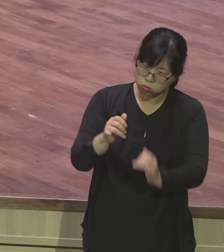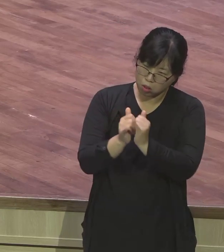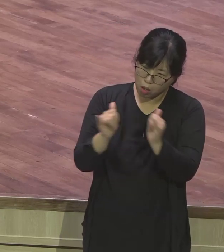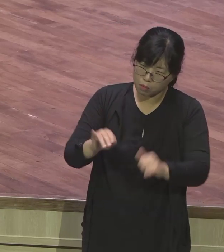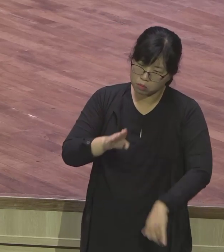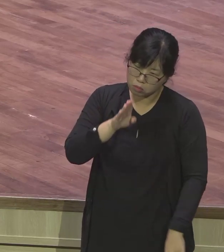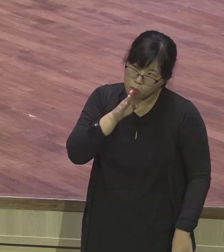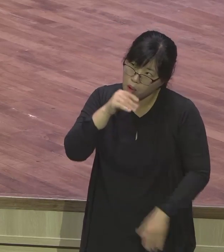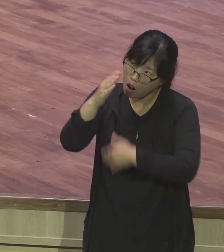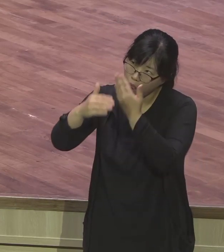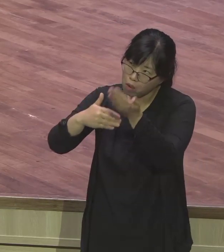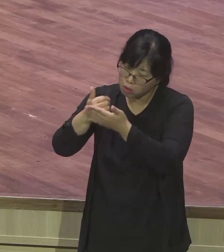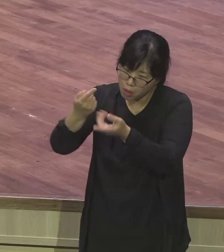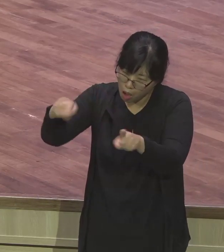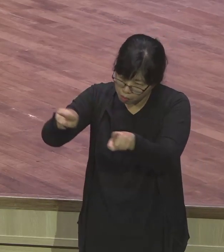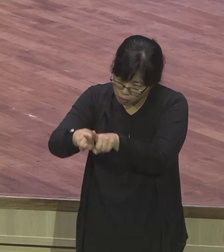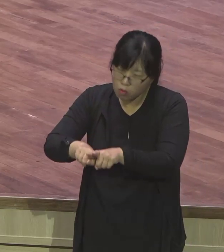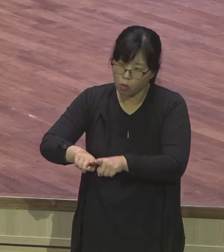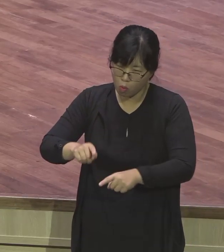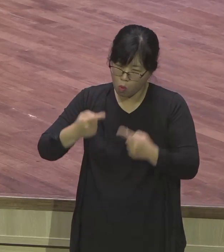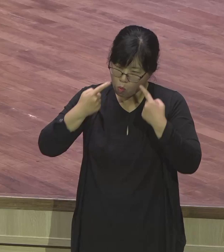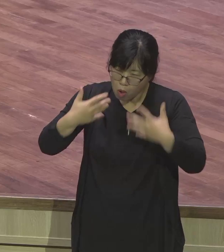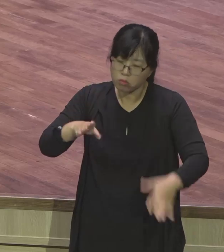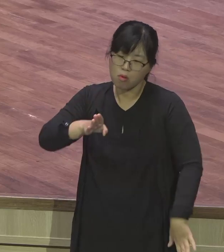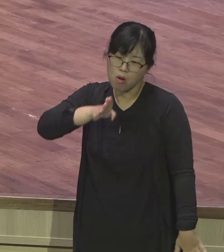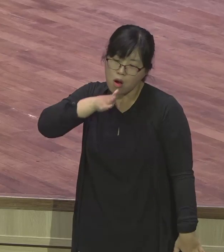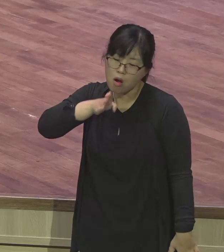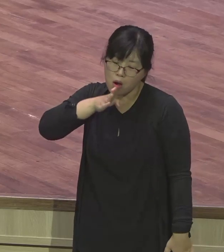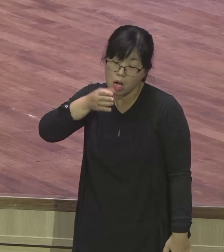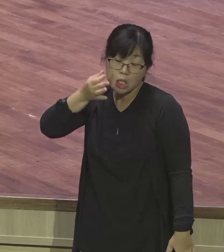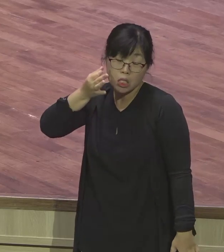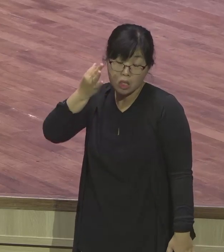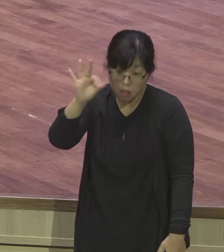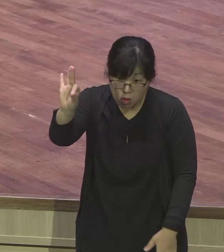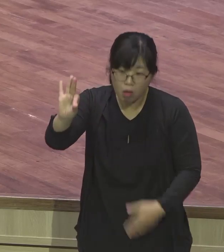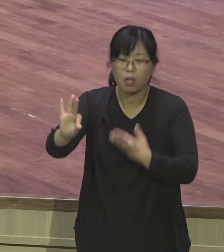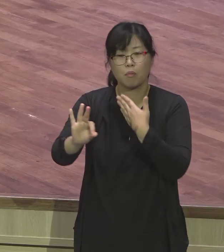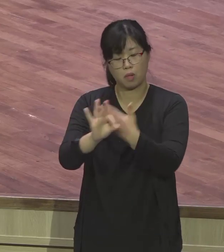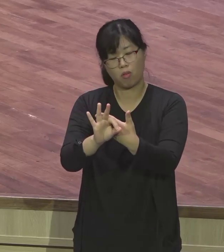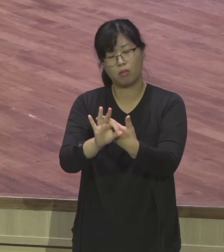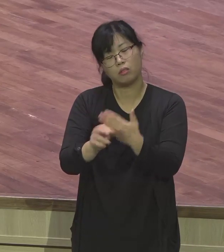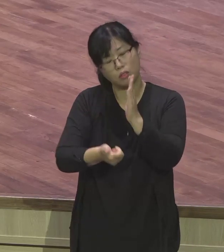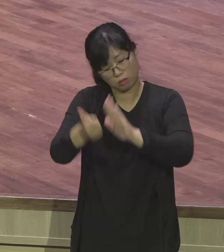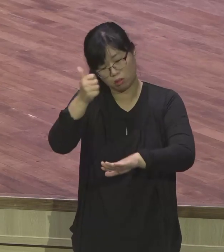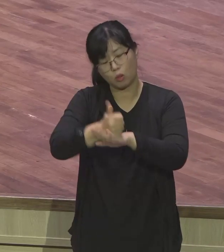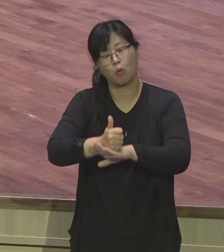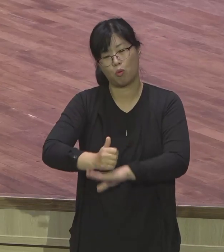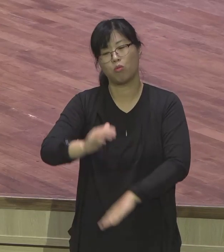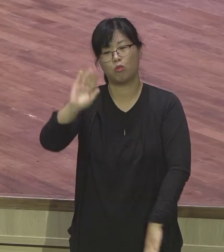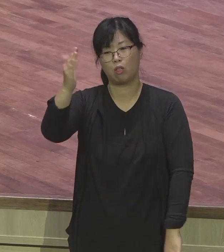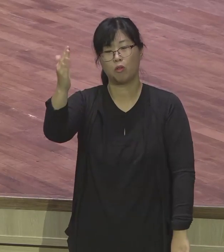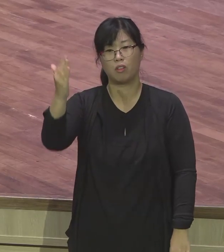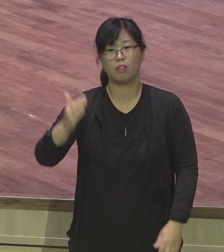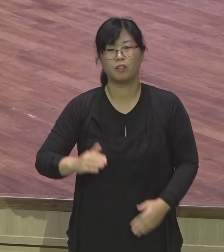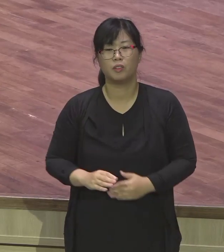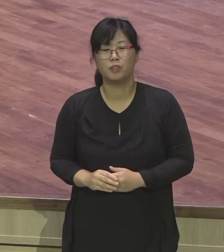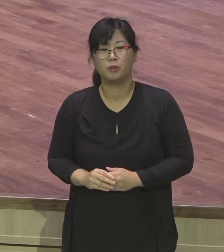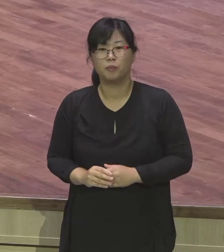요셉은 한마디로 CVDIP의 인생을 살았단 말이에요. 자 영계 모든 성도들 오늘 말씀을 통해서